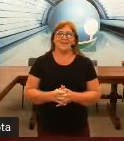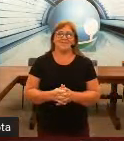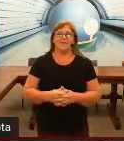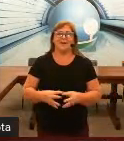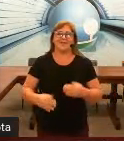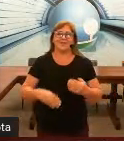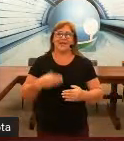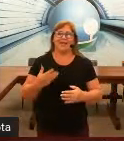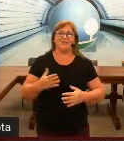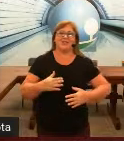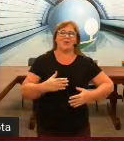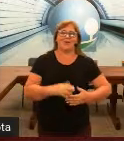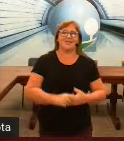Vamos passar o slide para a gente começar?